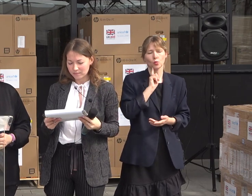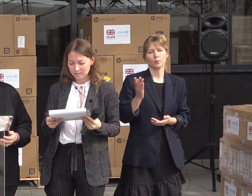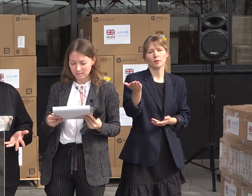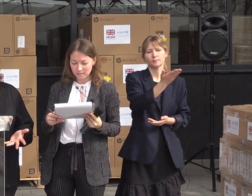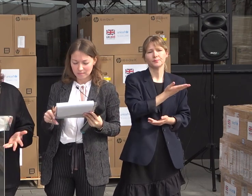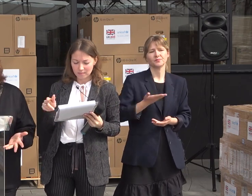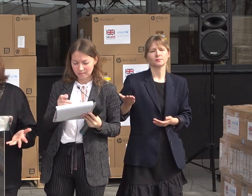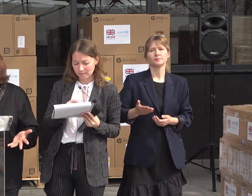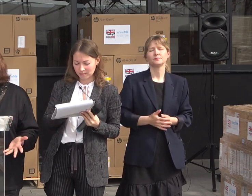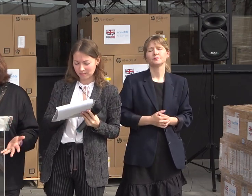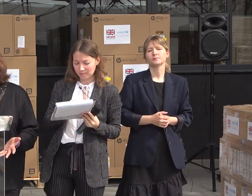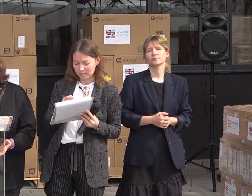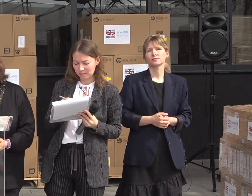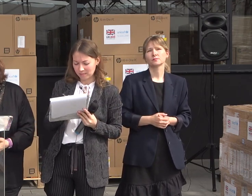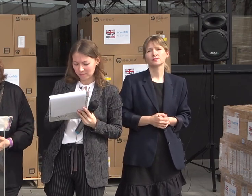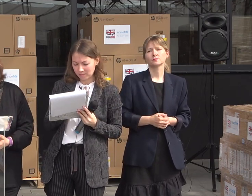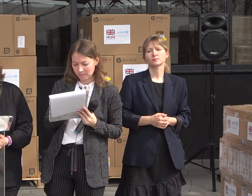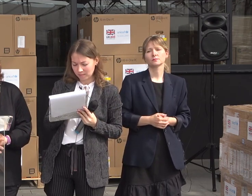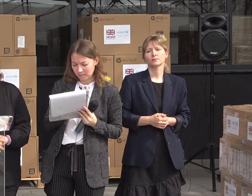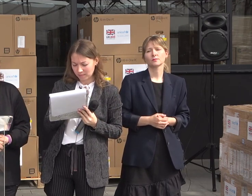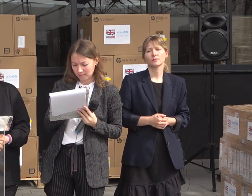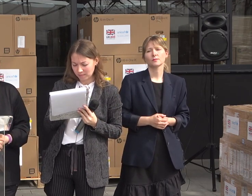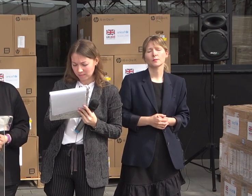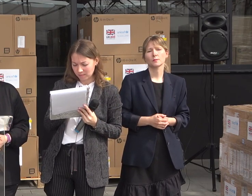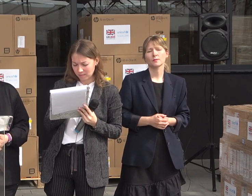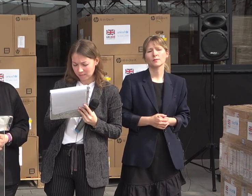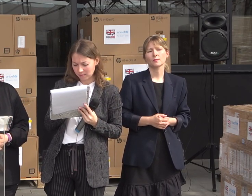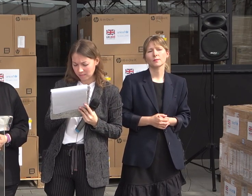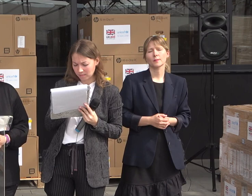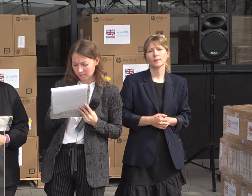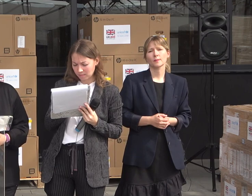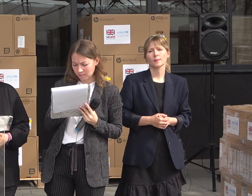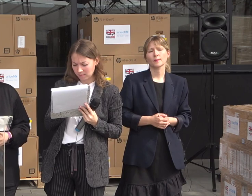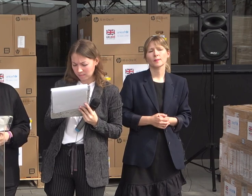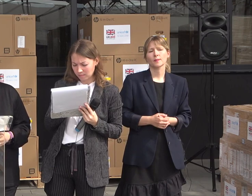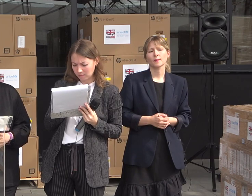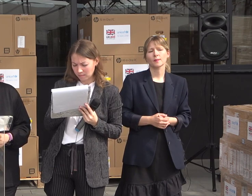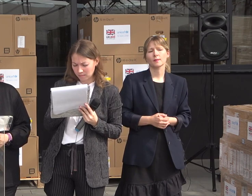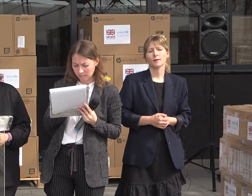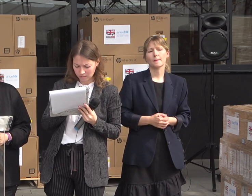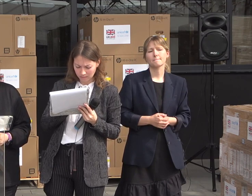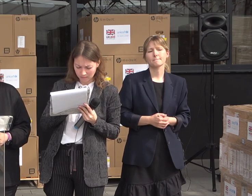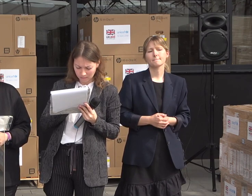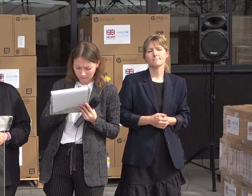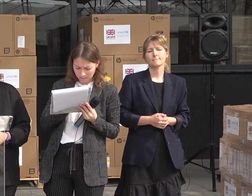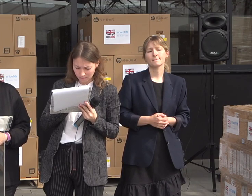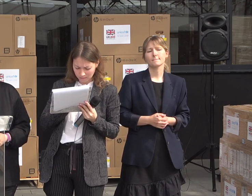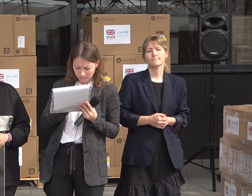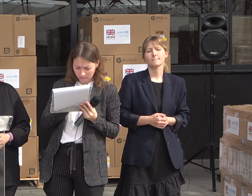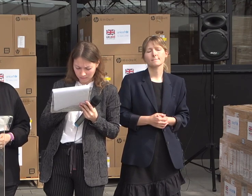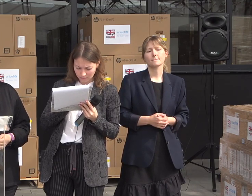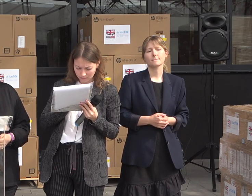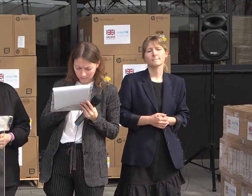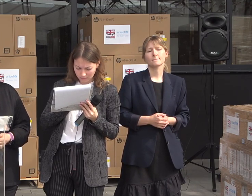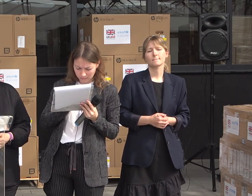In alignment with the ministry is restart reform efforts, UNICEF is committed to bolstering the social protection system through